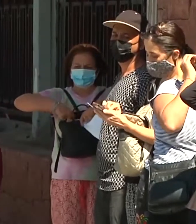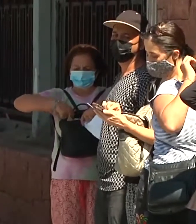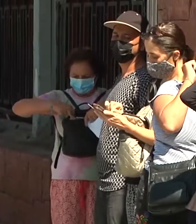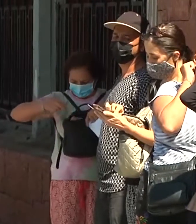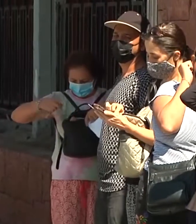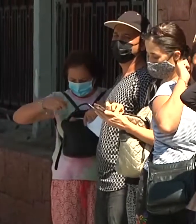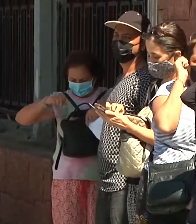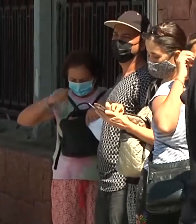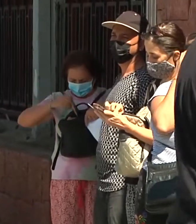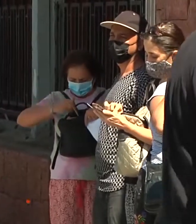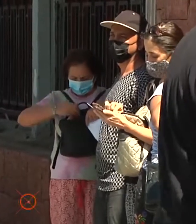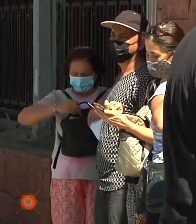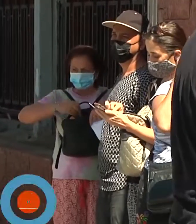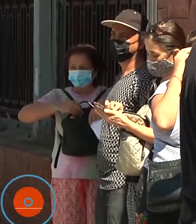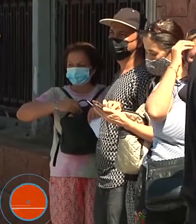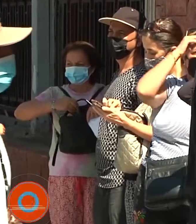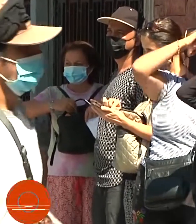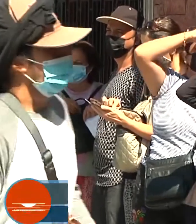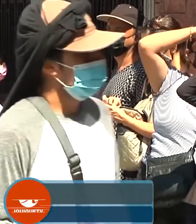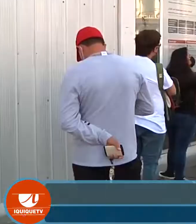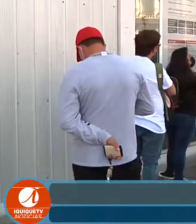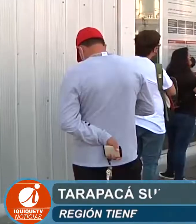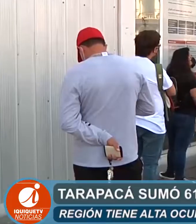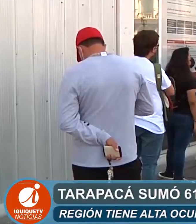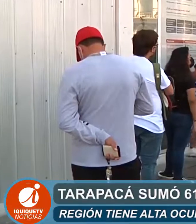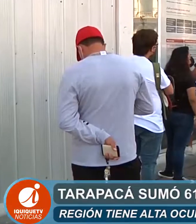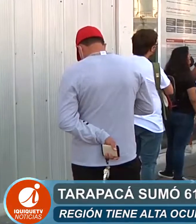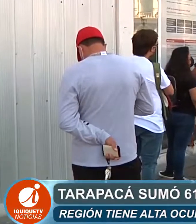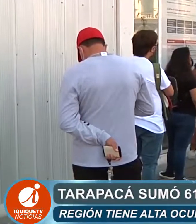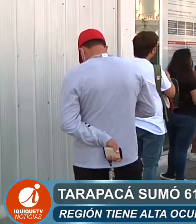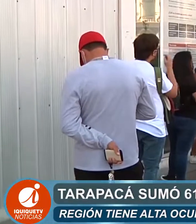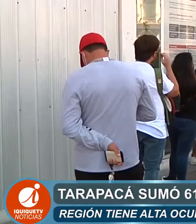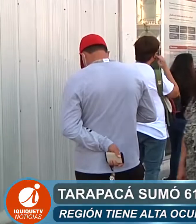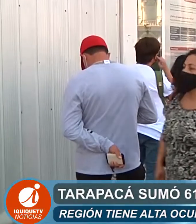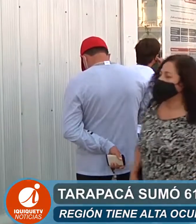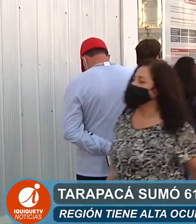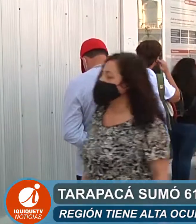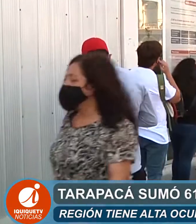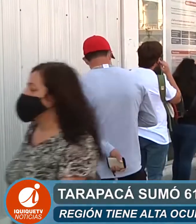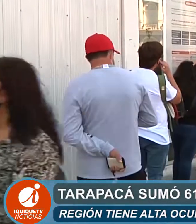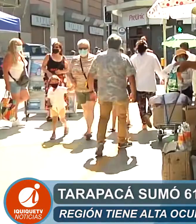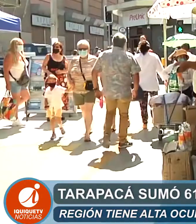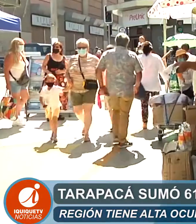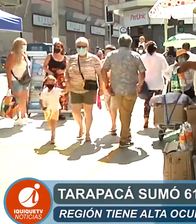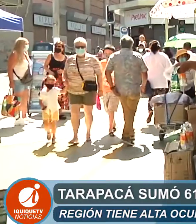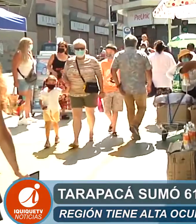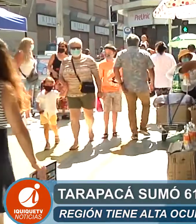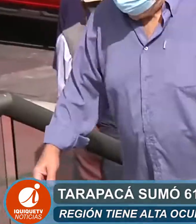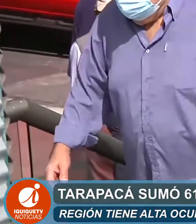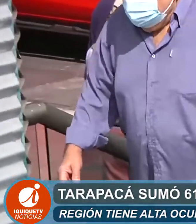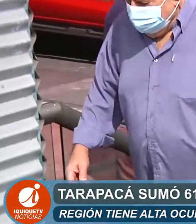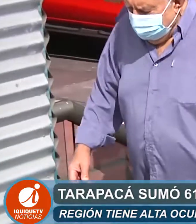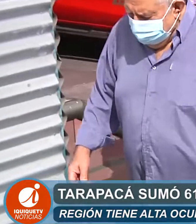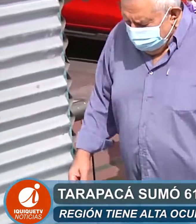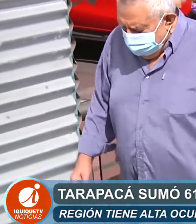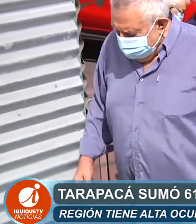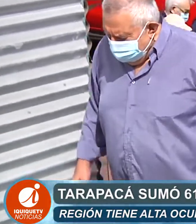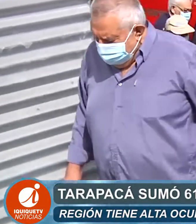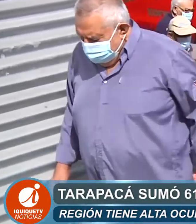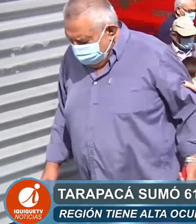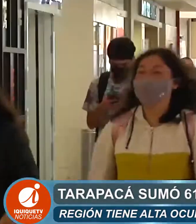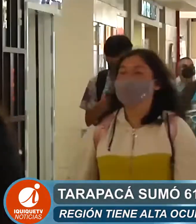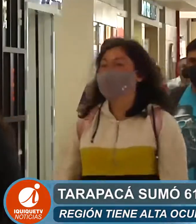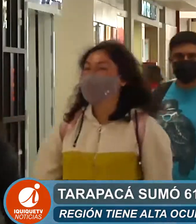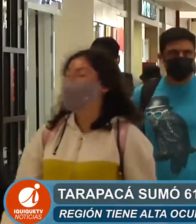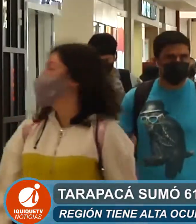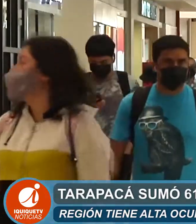Un nuevo informe de la pandemia del coronavirus entregó la Autoridad Sanitaria de Tarapacá, cifras que ubicaron a la región entre